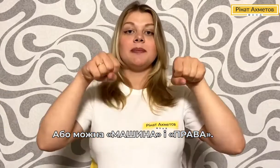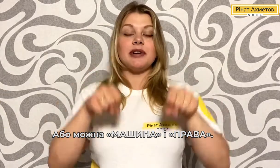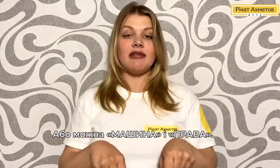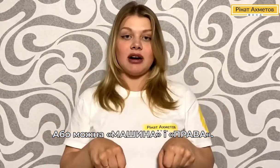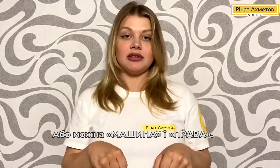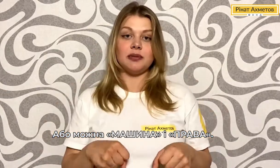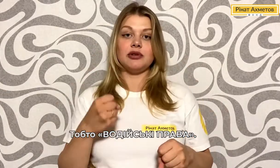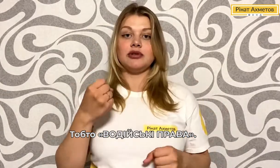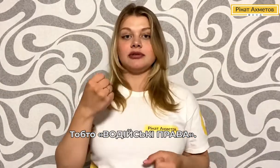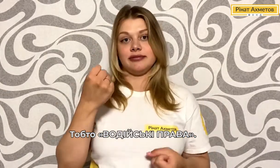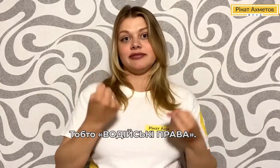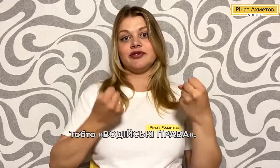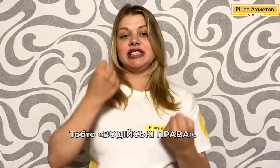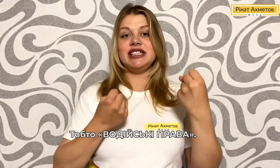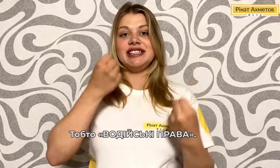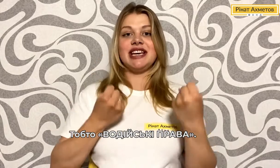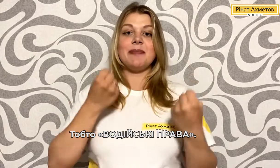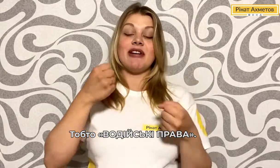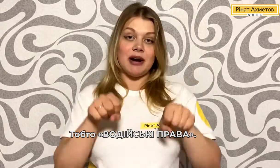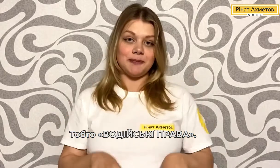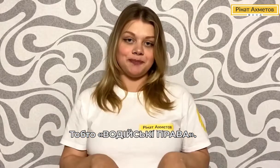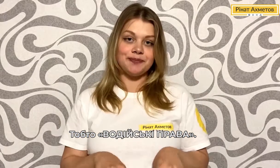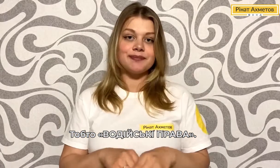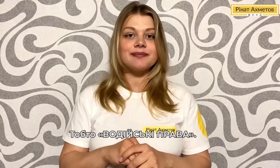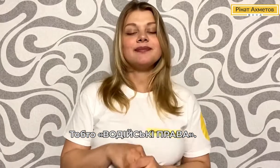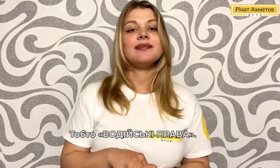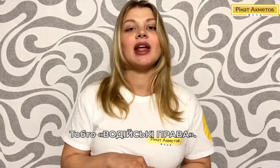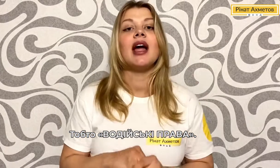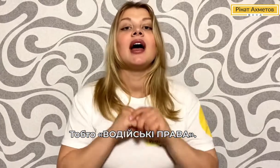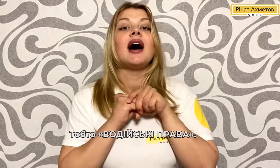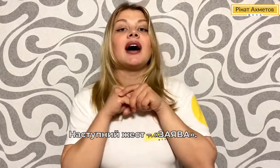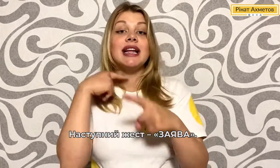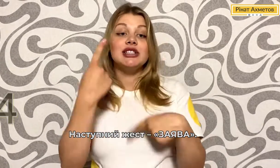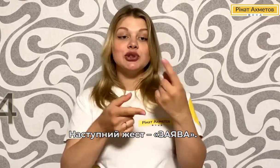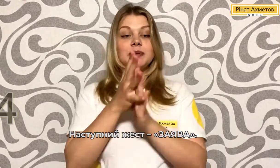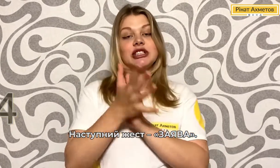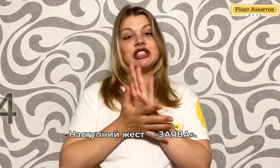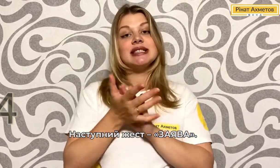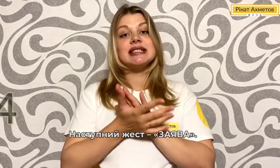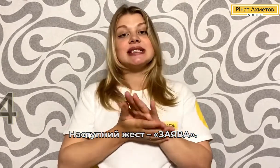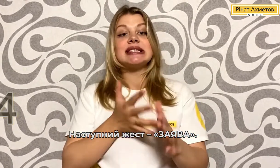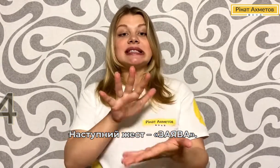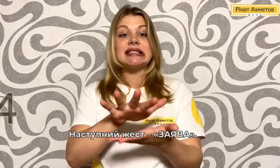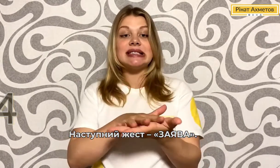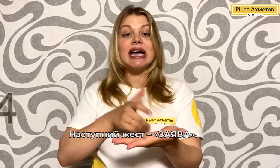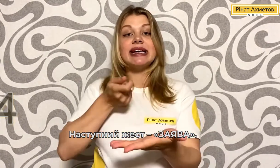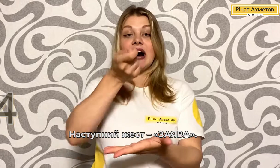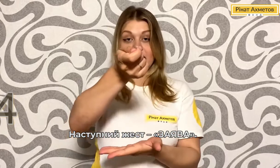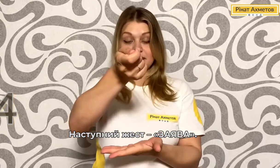права. Тобто водійські права. Наступний жест – заява.